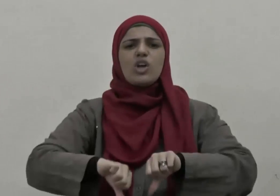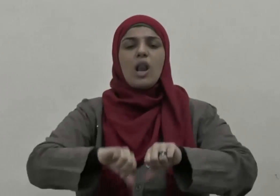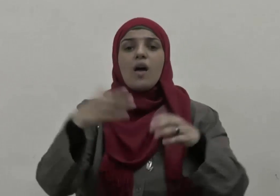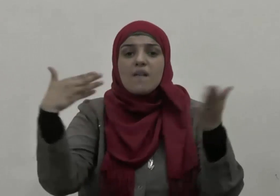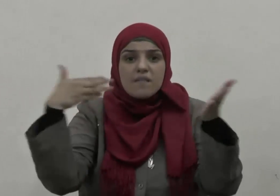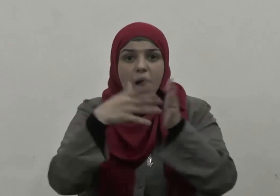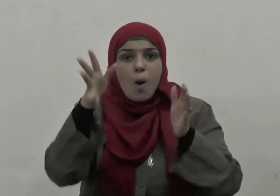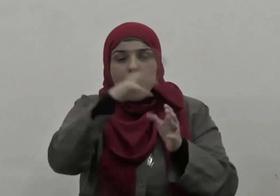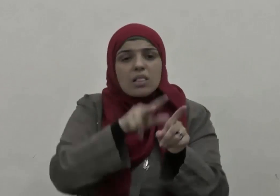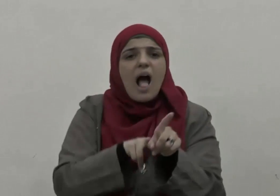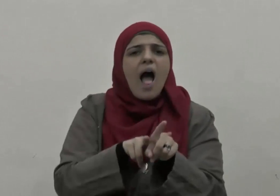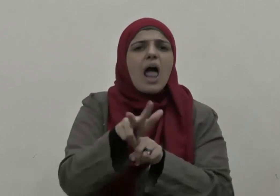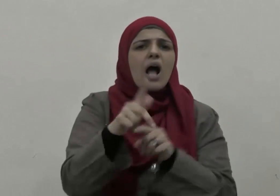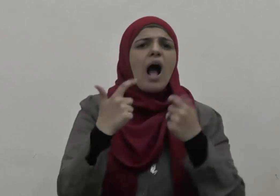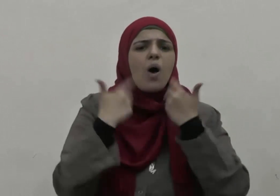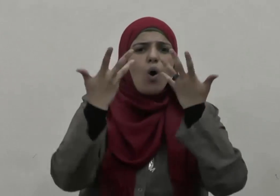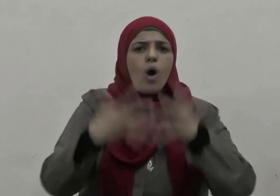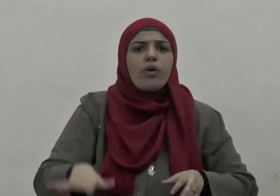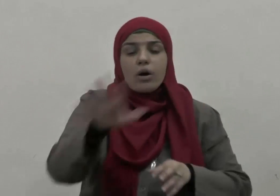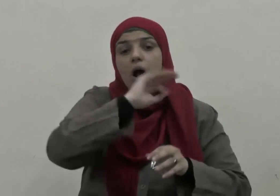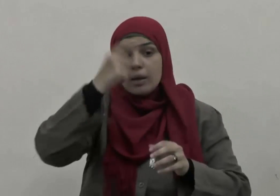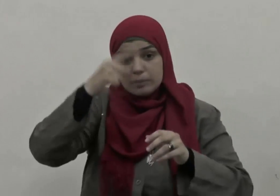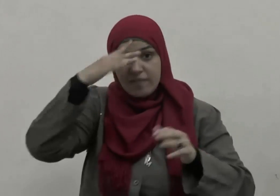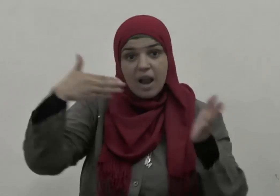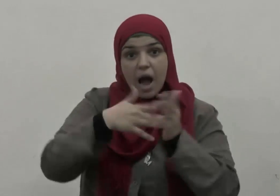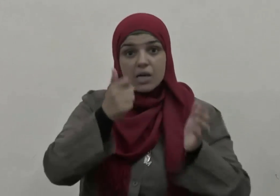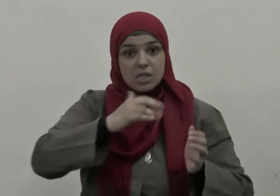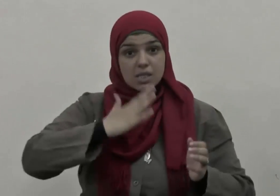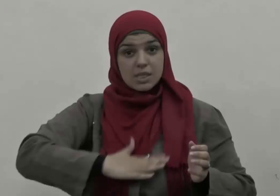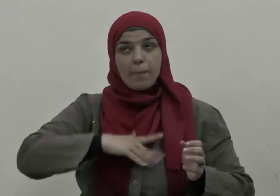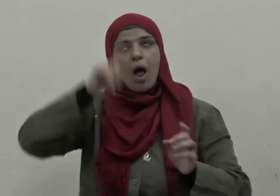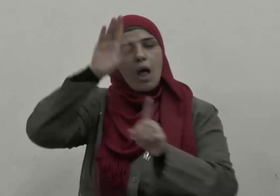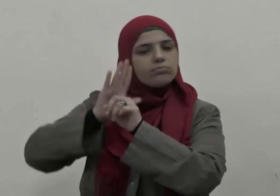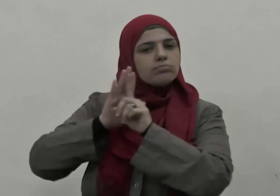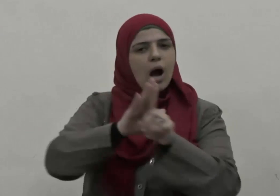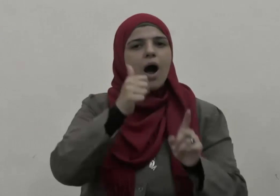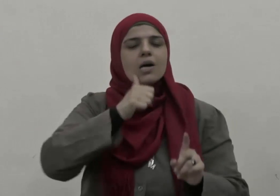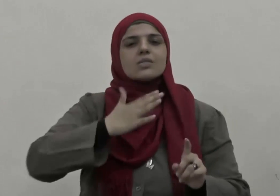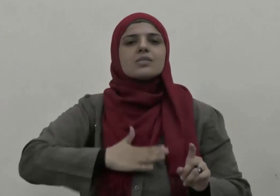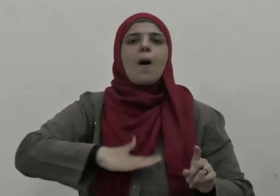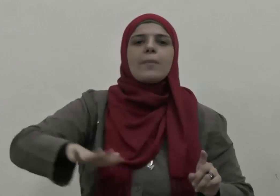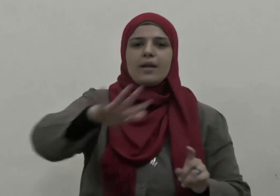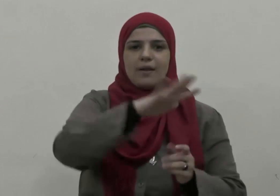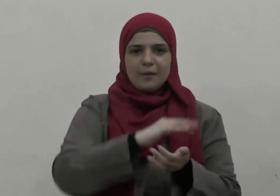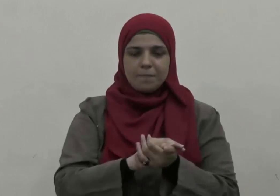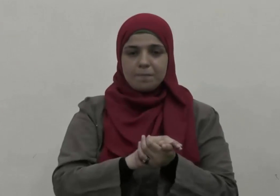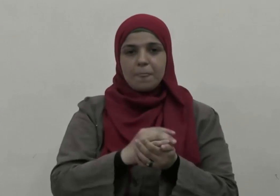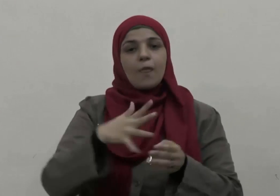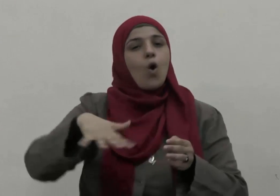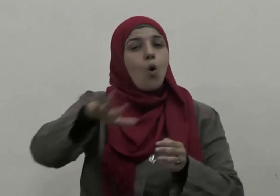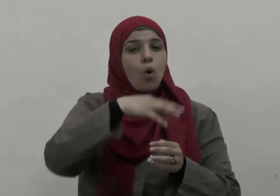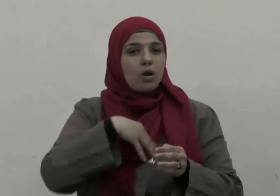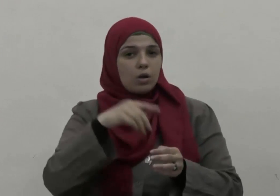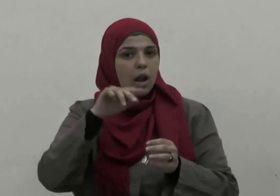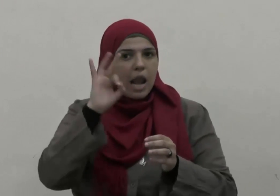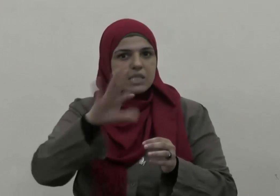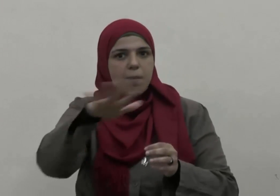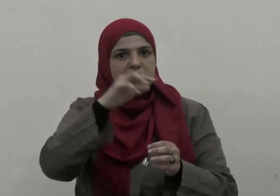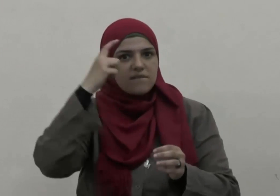وتذهب ريحكم واصبروا إنما الله مع الصابرين ومما لا شك فيه